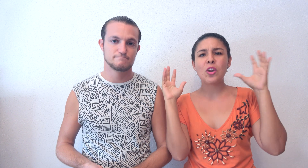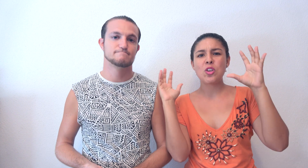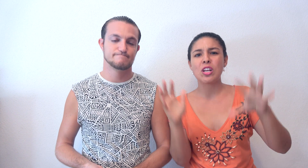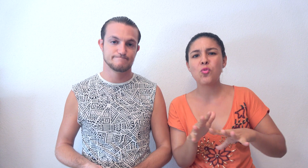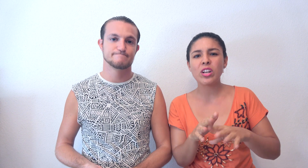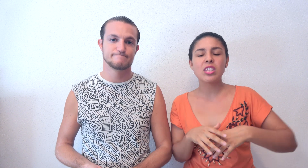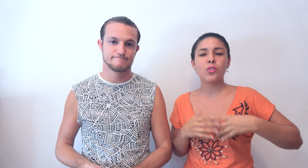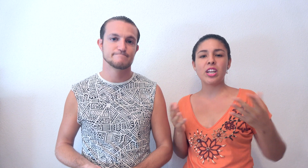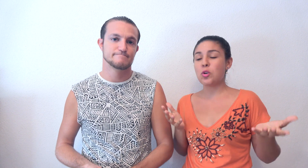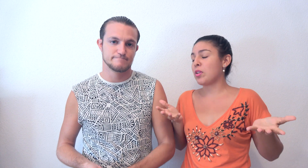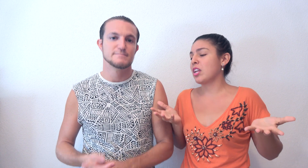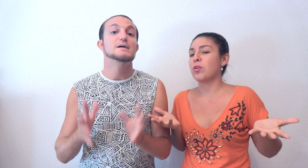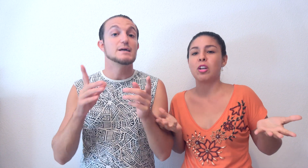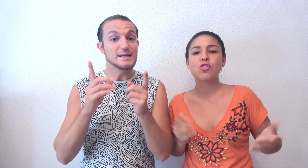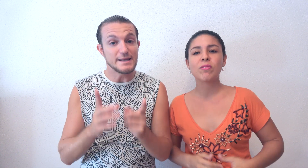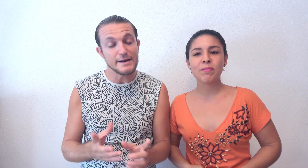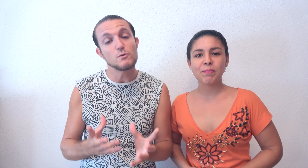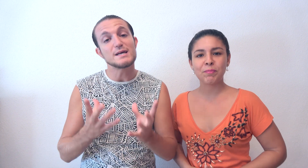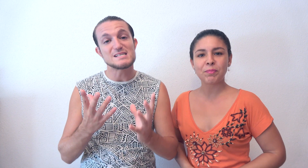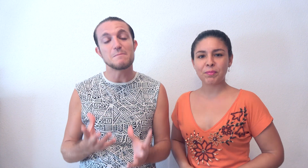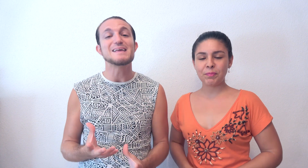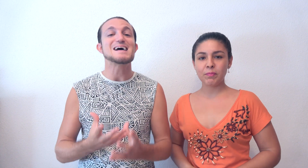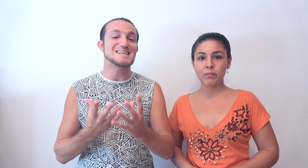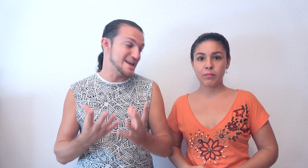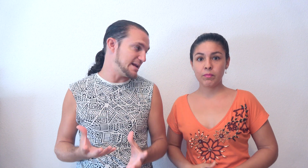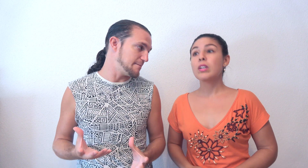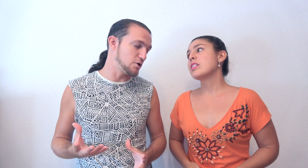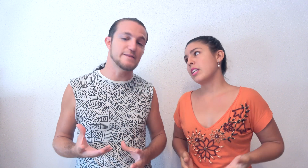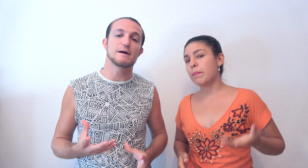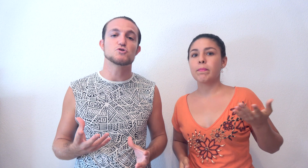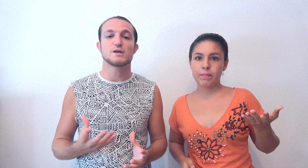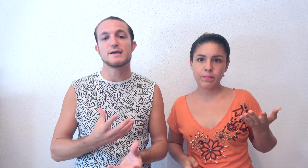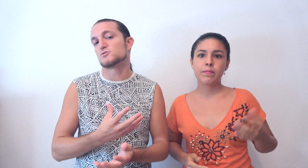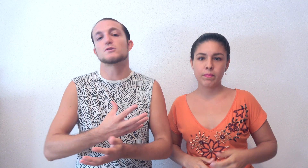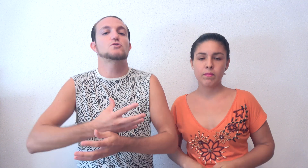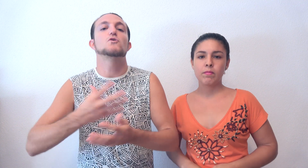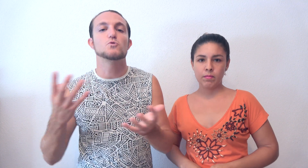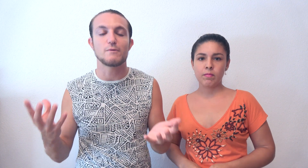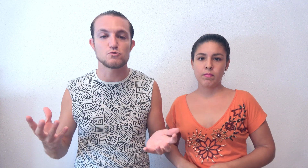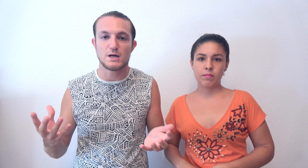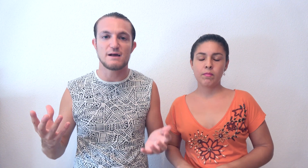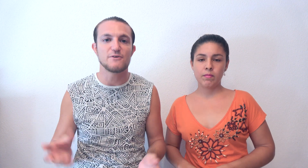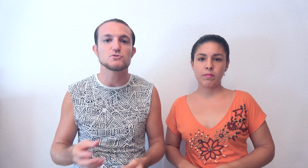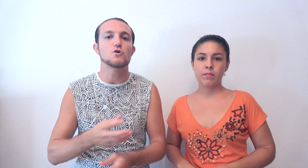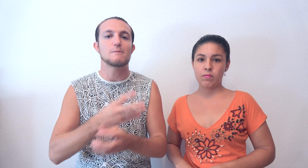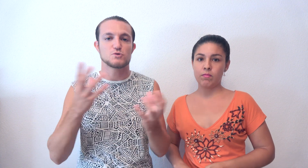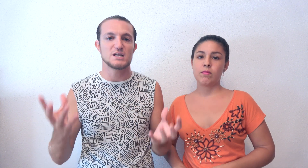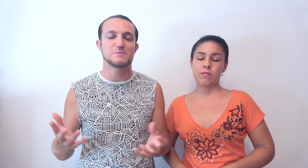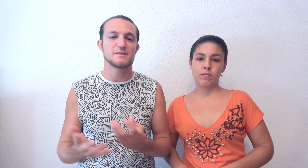No hay las fuertes, disfrutáis y os podréis morenos. Y tener en cuenta que esa playa se llena. Sí. digamos que es donde todo el mundo va a buscar la foto o va a buscar la experiencia